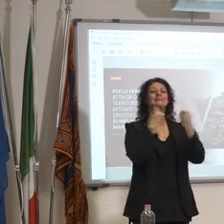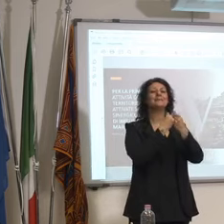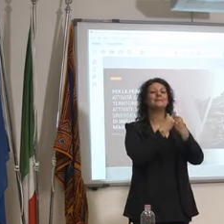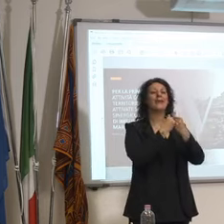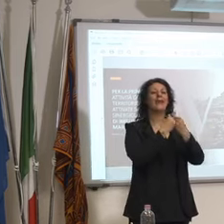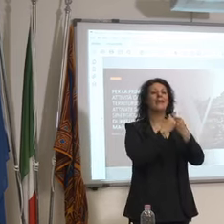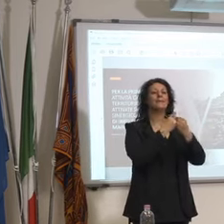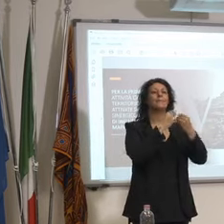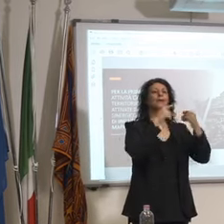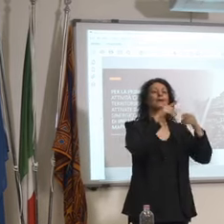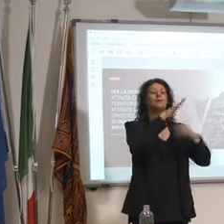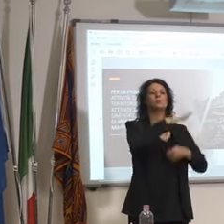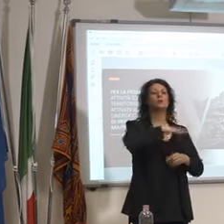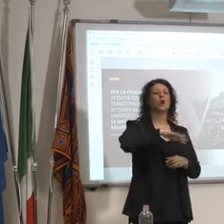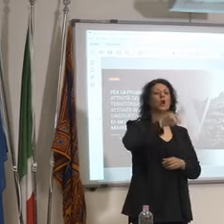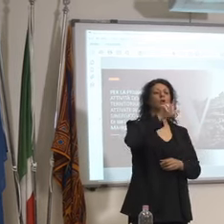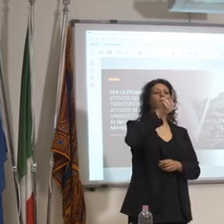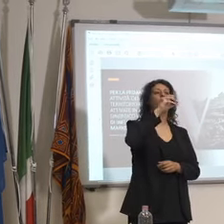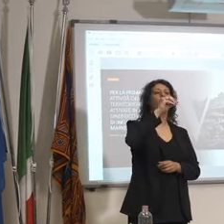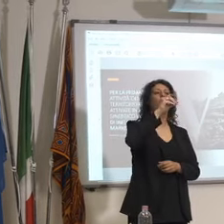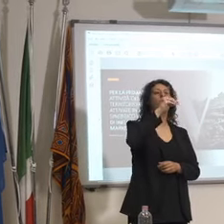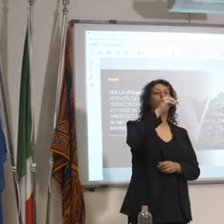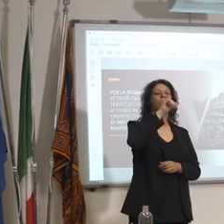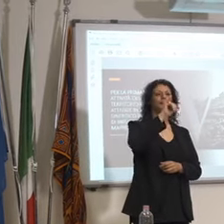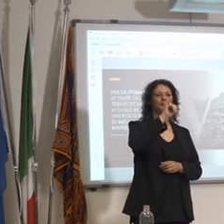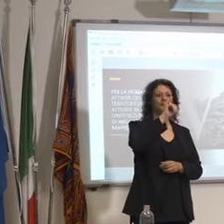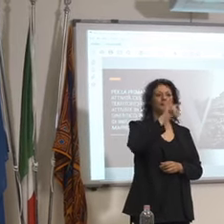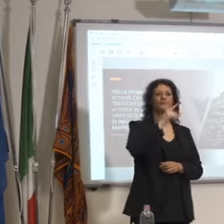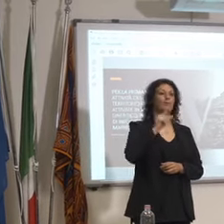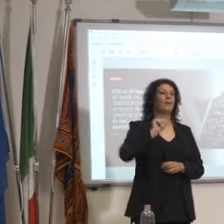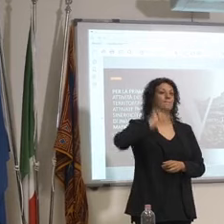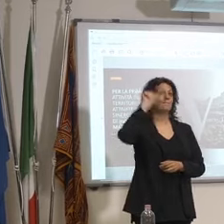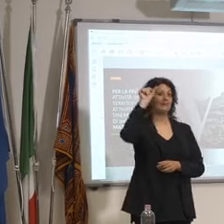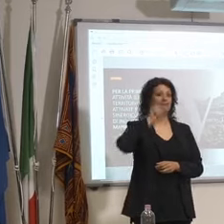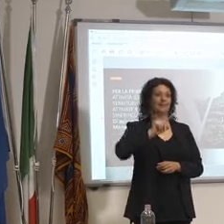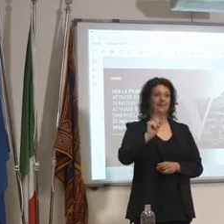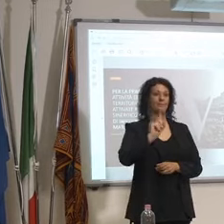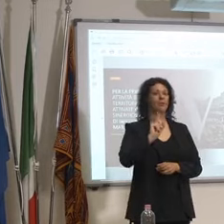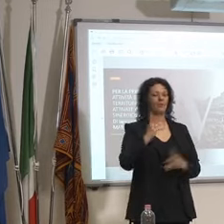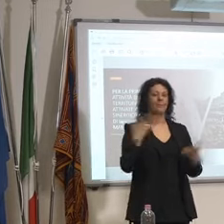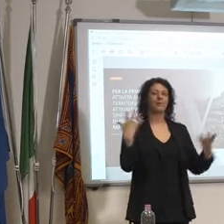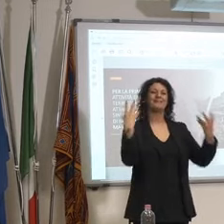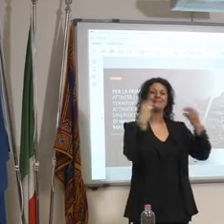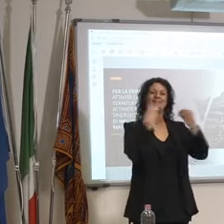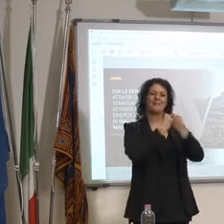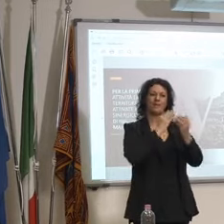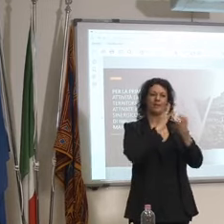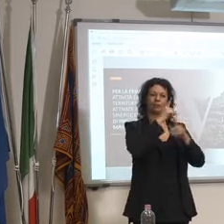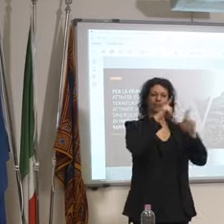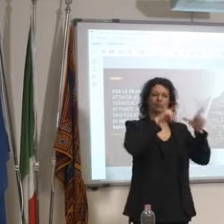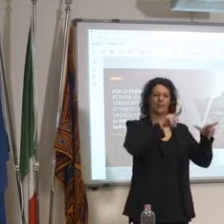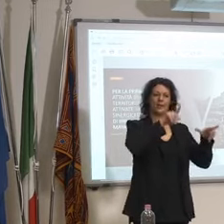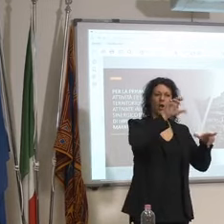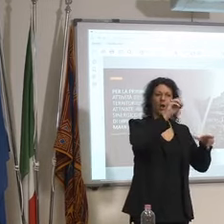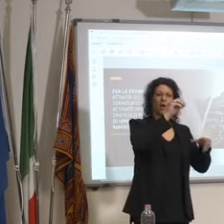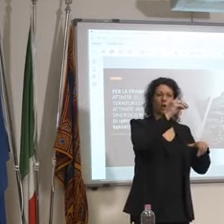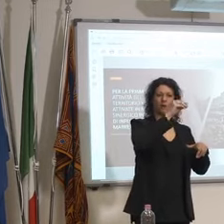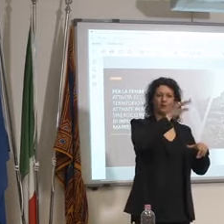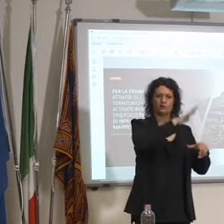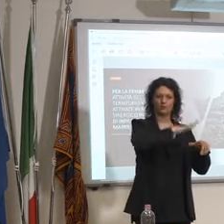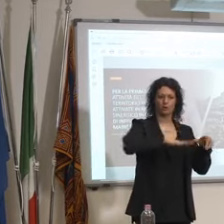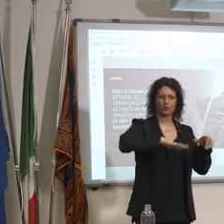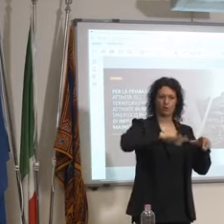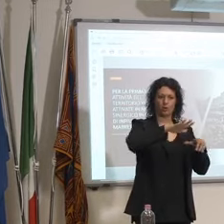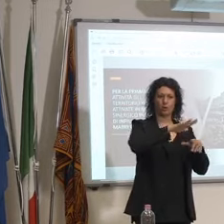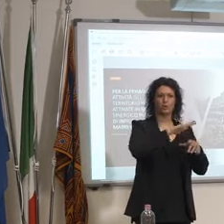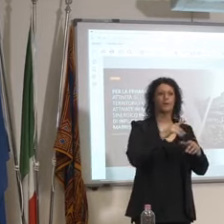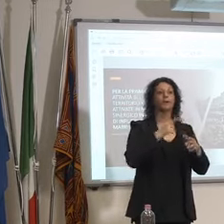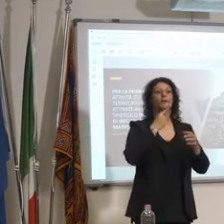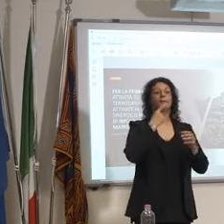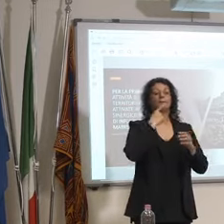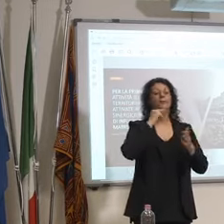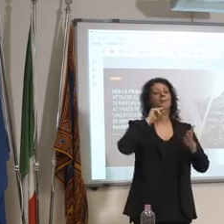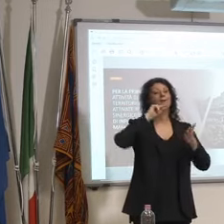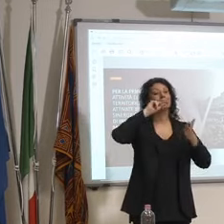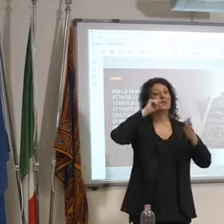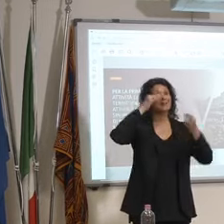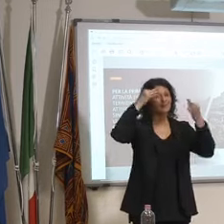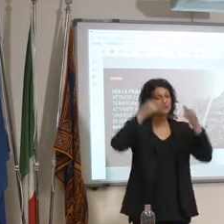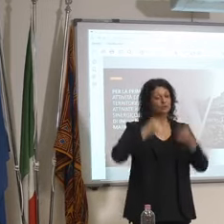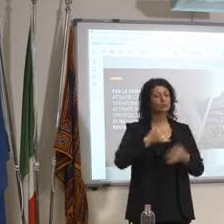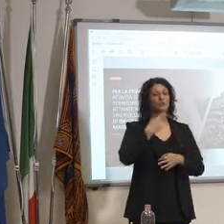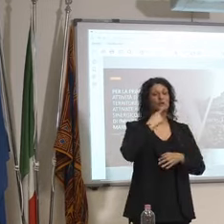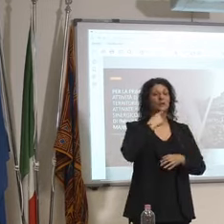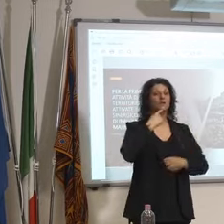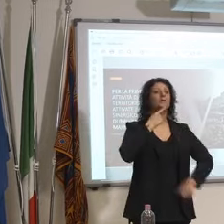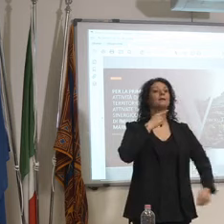in contemporanea c'è stato questo provvedimento e c'è stato con la firma del Ministro della Salute se non ricordo